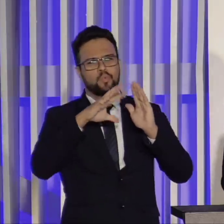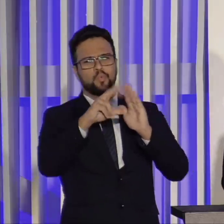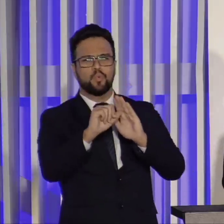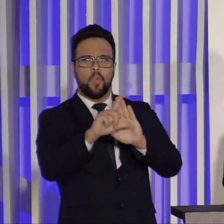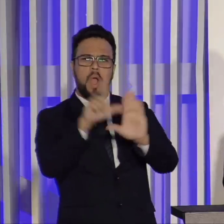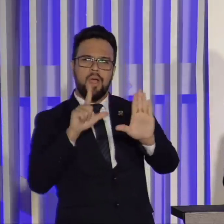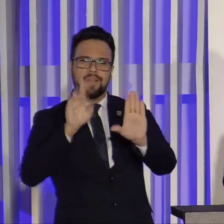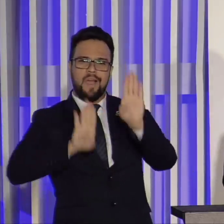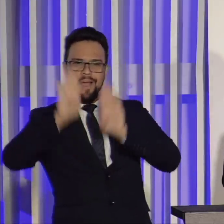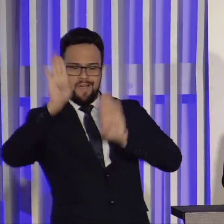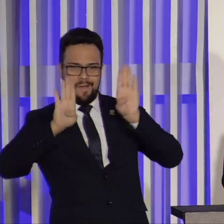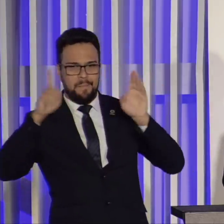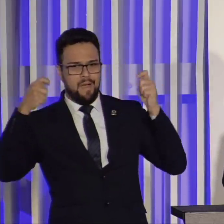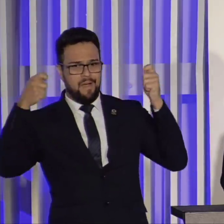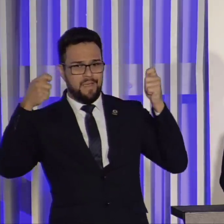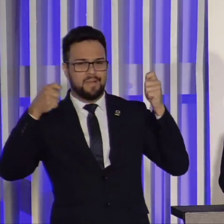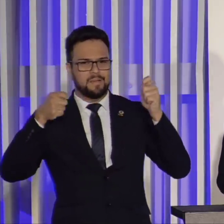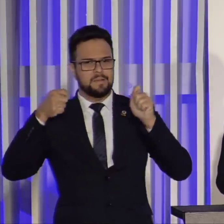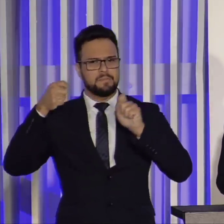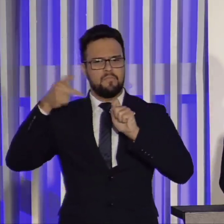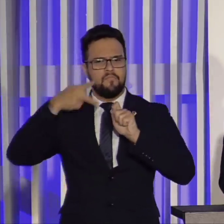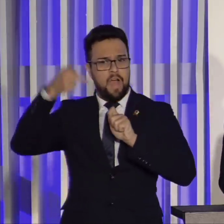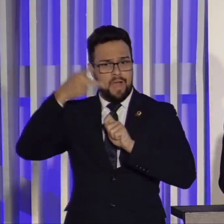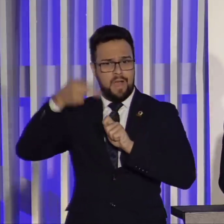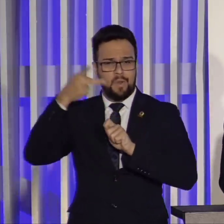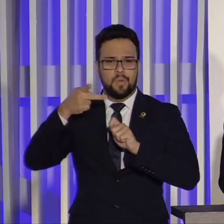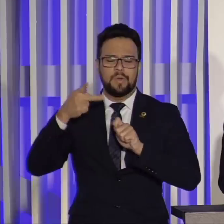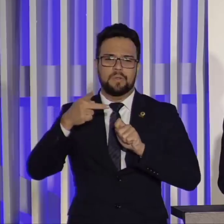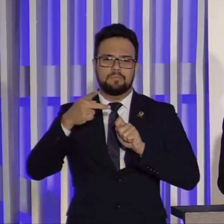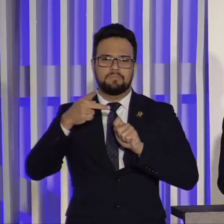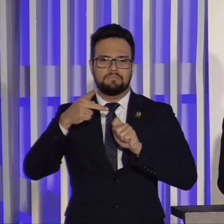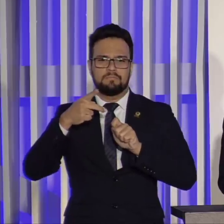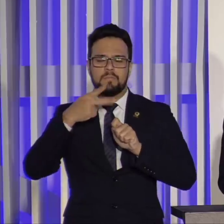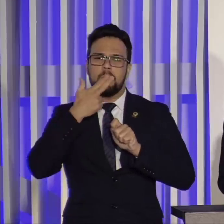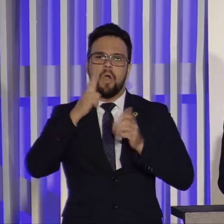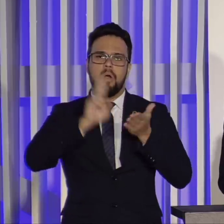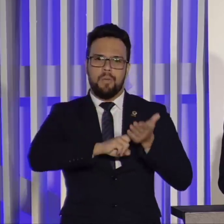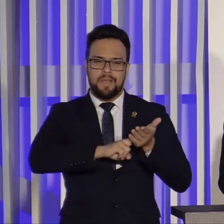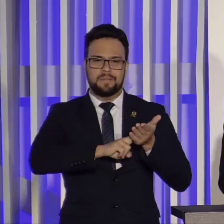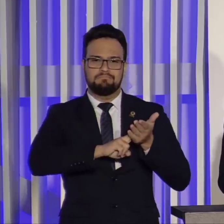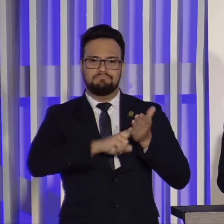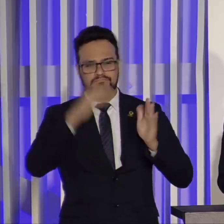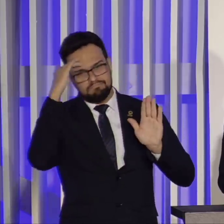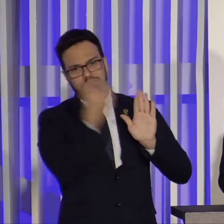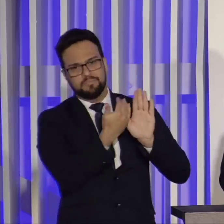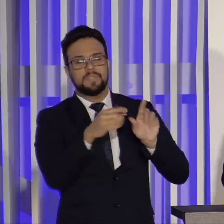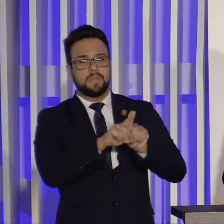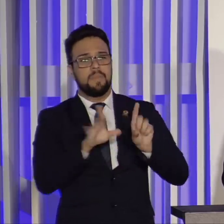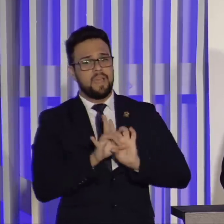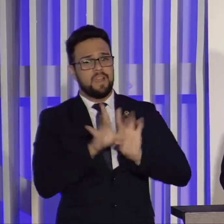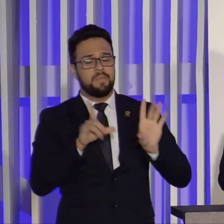campanha. E mais ainda, um governo que teve a liberdade de escolher os seus ministros.